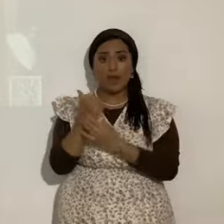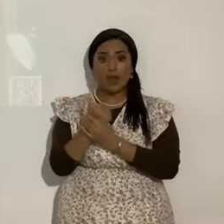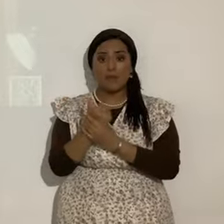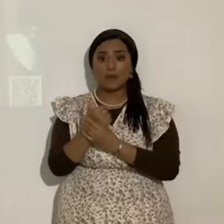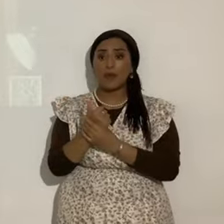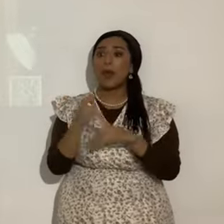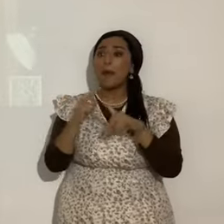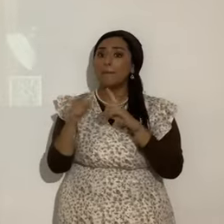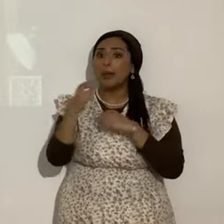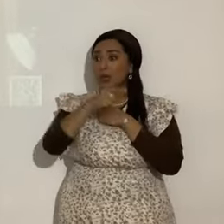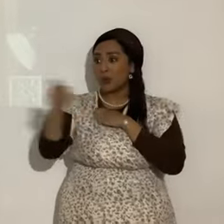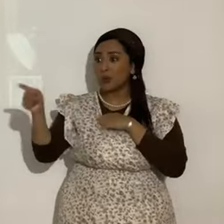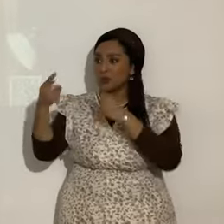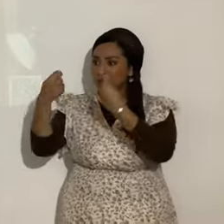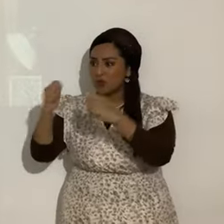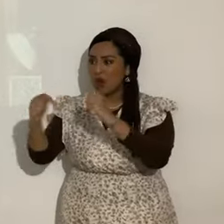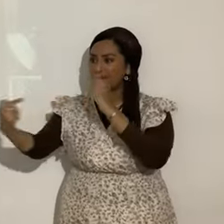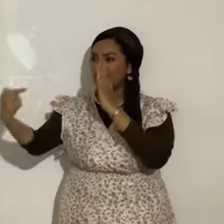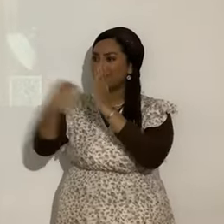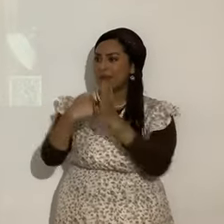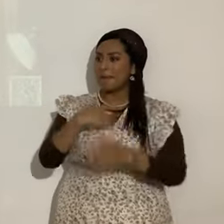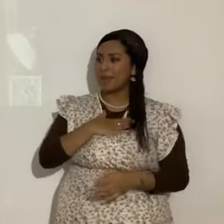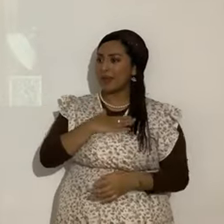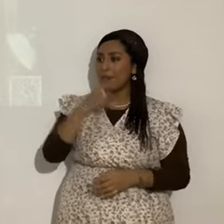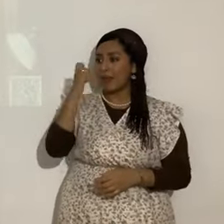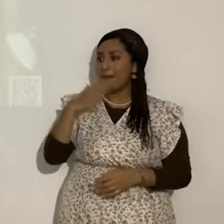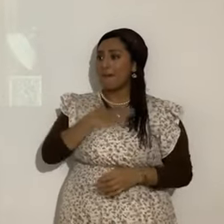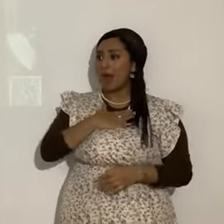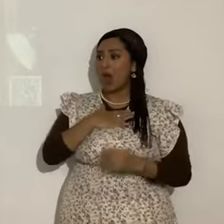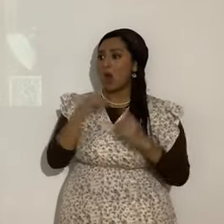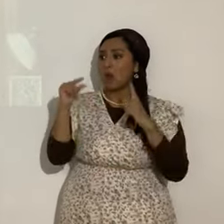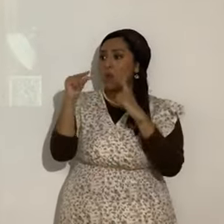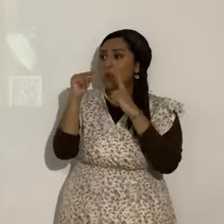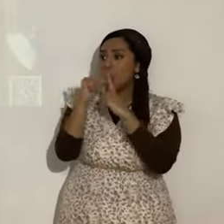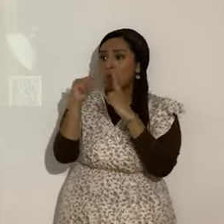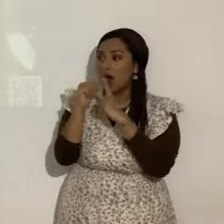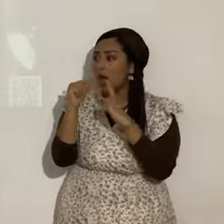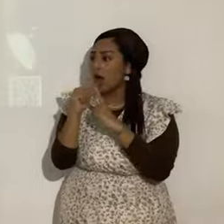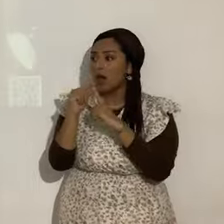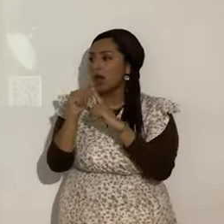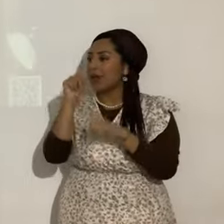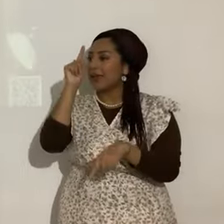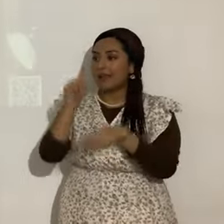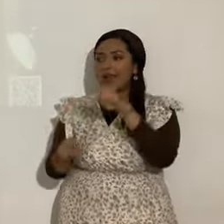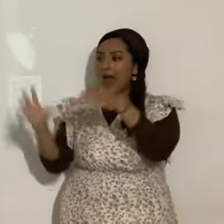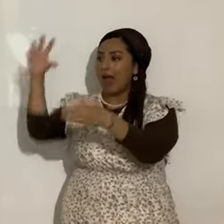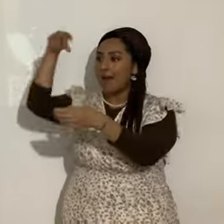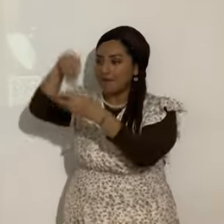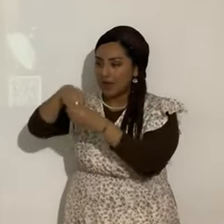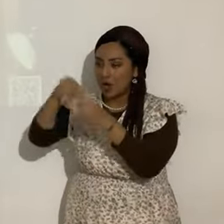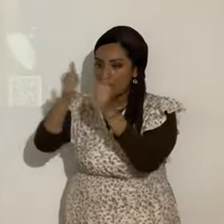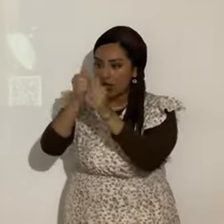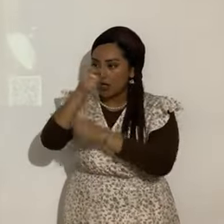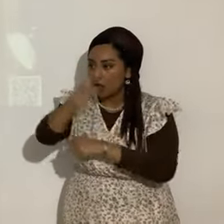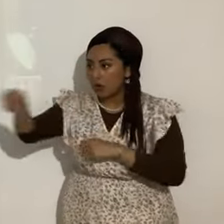procuráis matarme, porque mi palabra no haya cabida en vosotros. ¡Qué tremendas palabras de Yahshua!